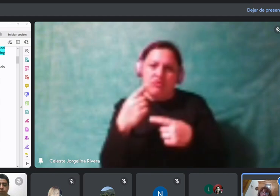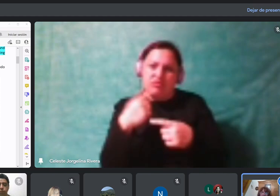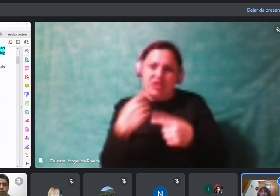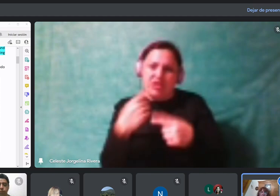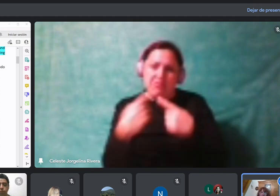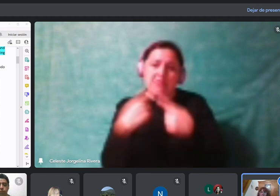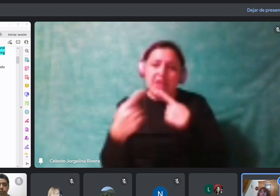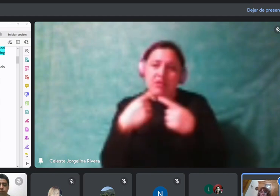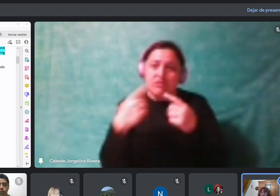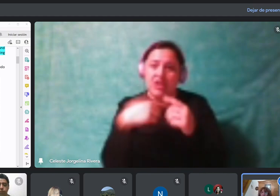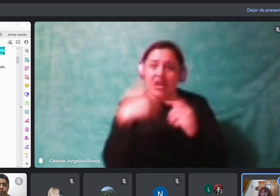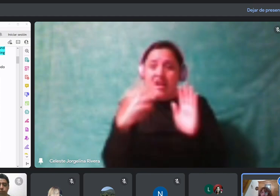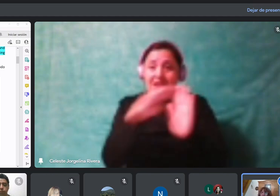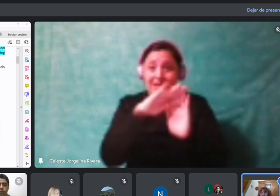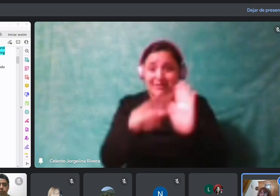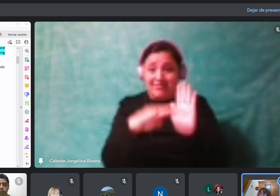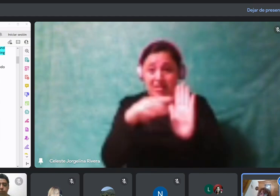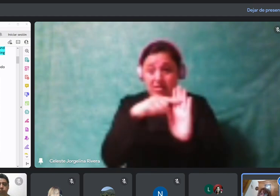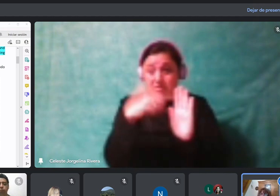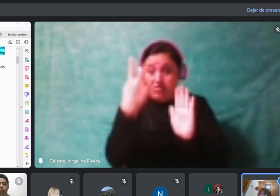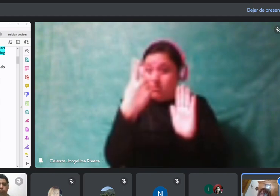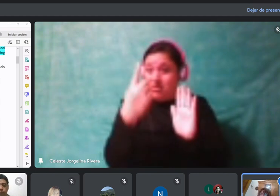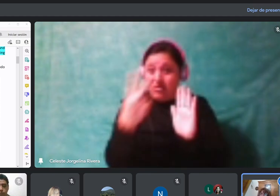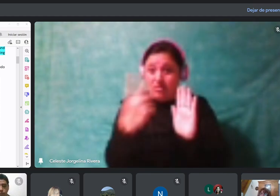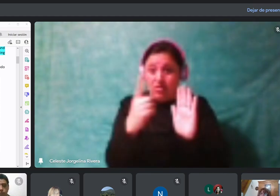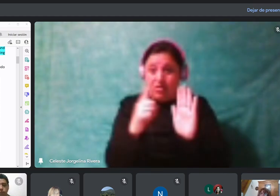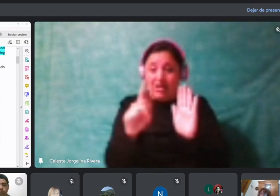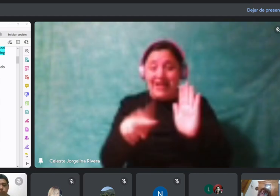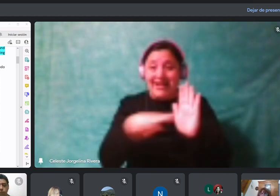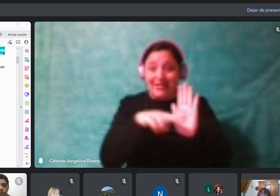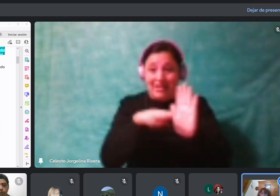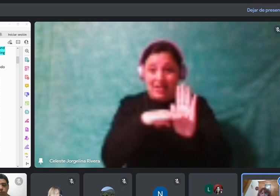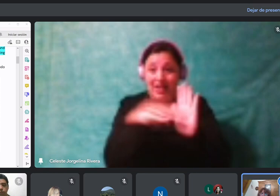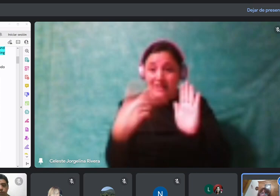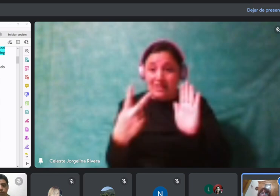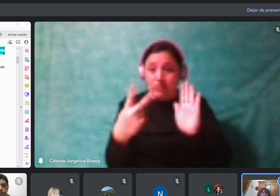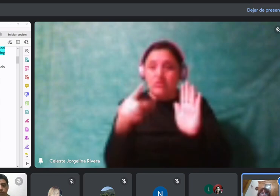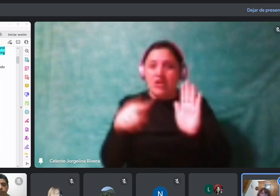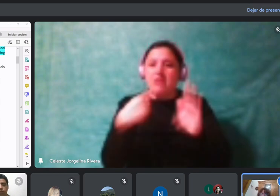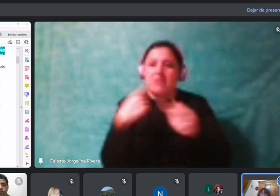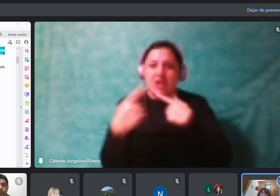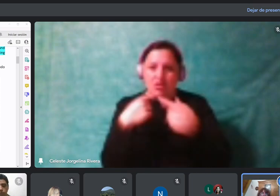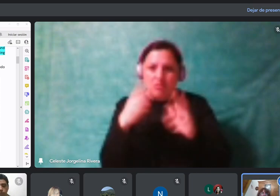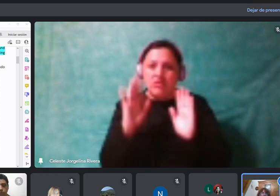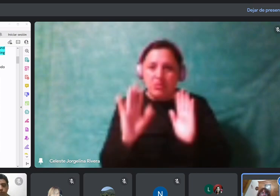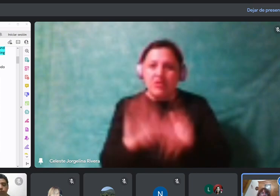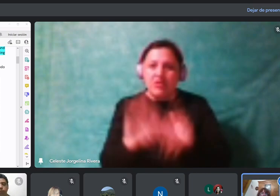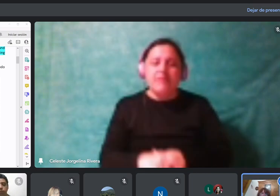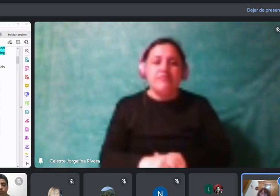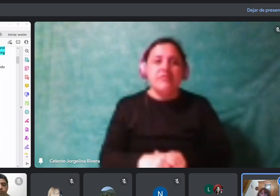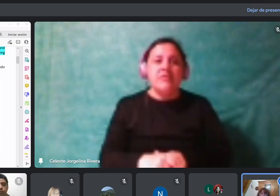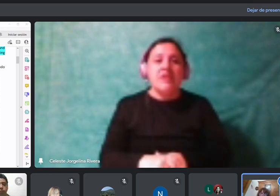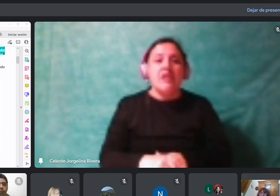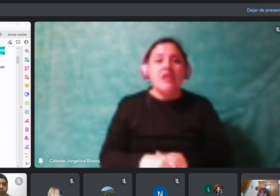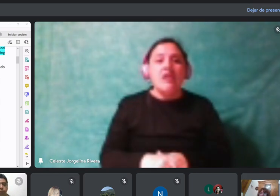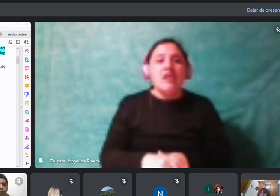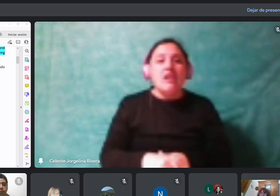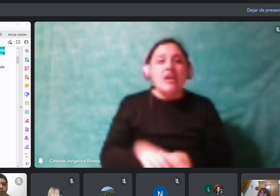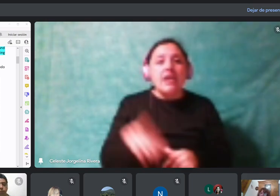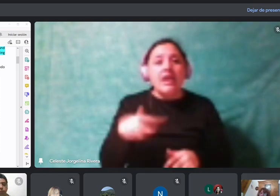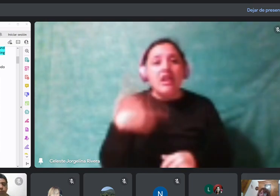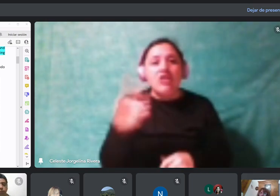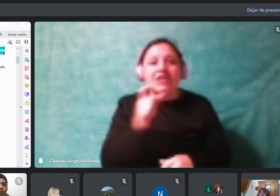¿sí? Ajá. Bien. Después tenemos interactive. Un adjetivo.